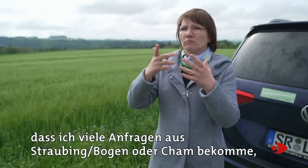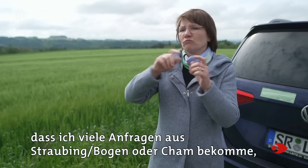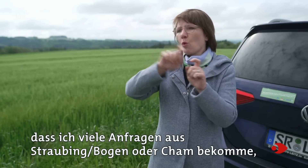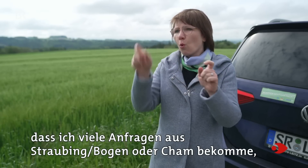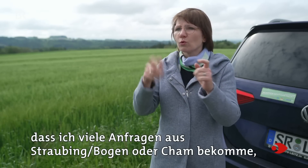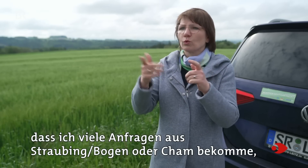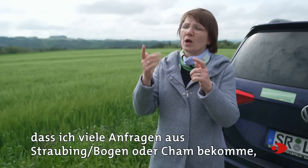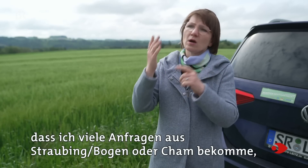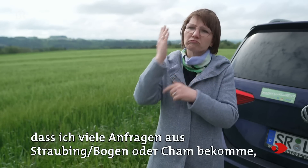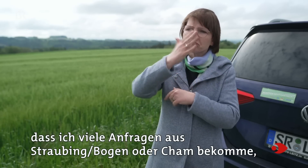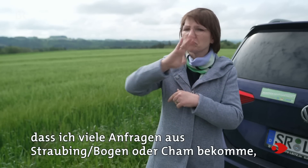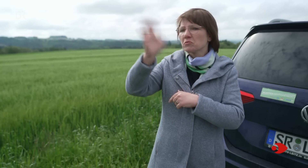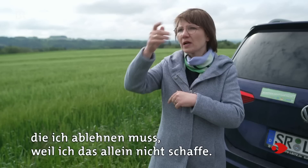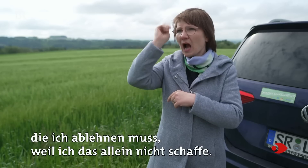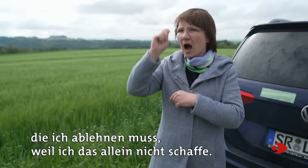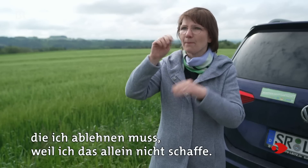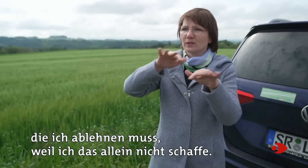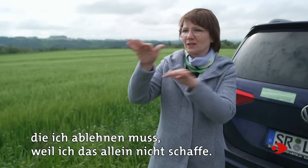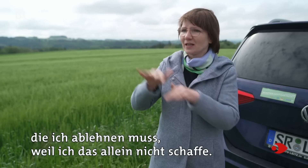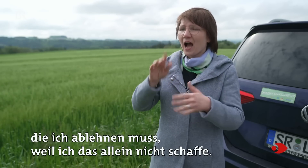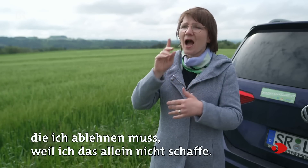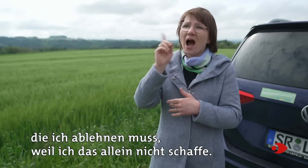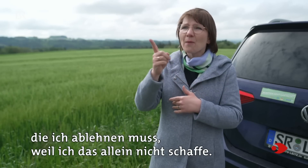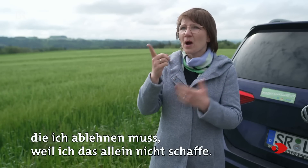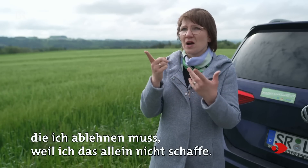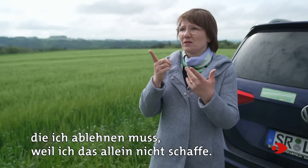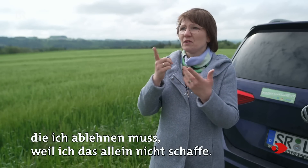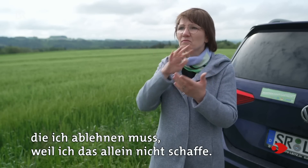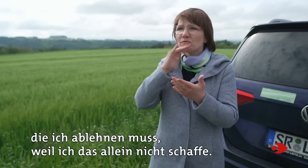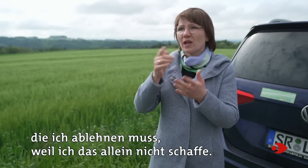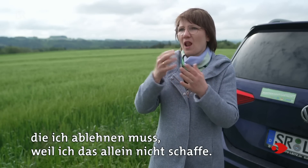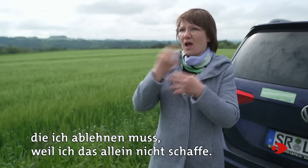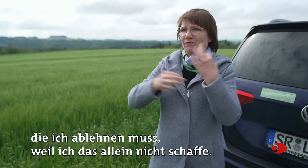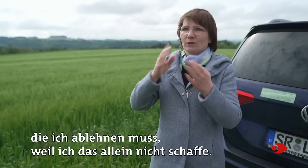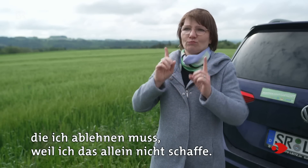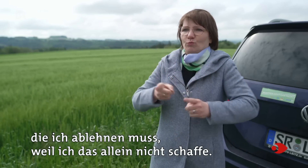Straubing-Bogen oder Kam bekomme, die ich ablehnen muss. Weil ich das allein nicht schaffe.